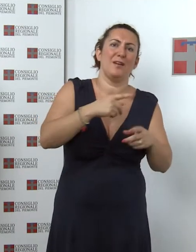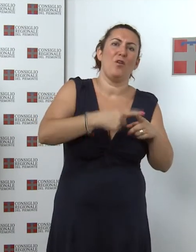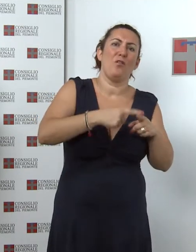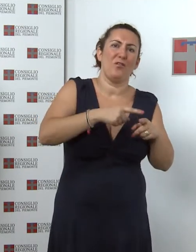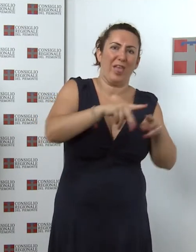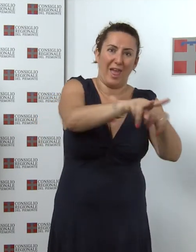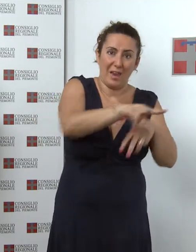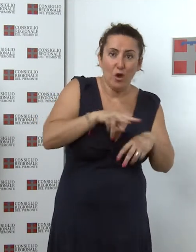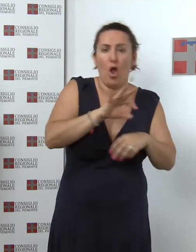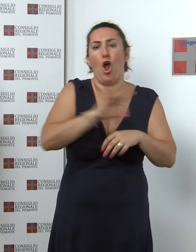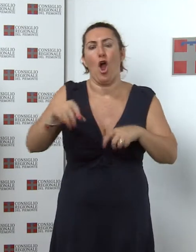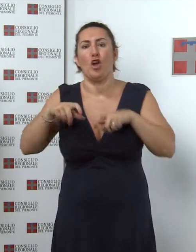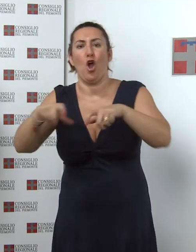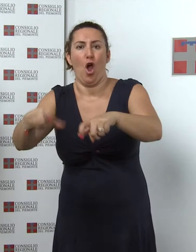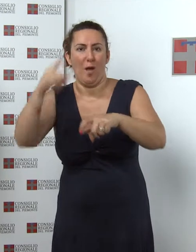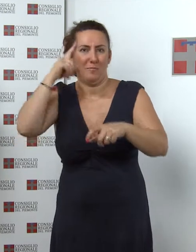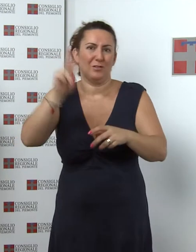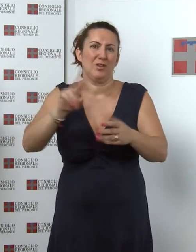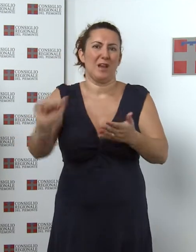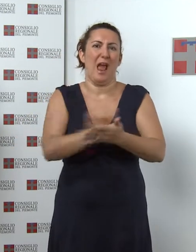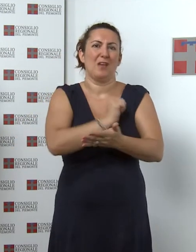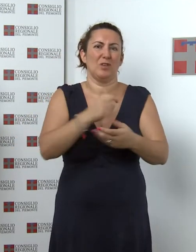Punto nascita di Carmagnola